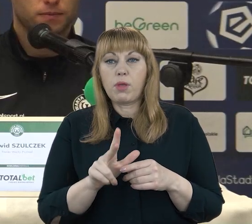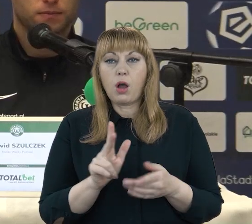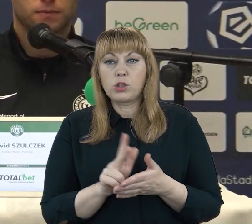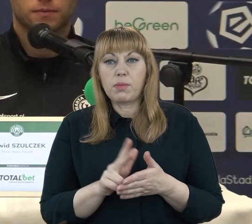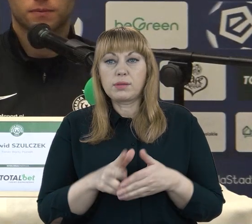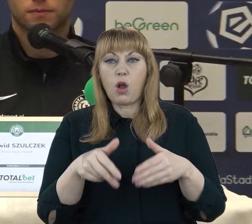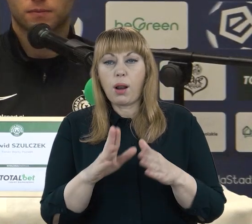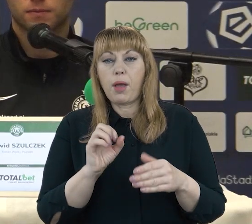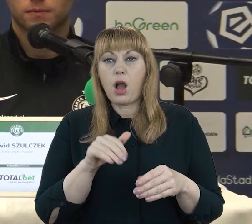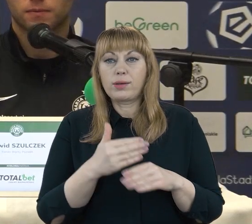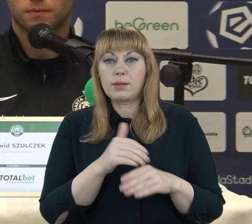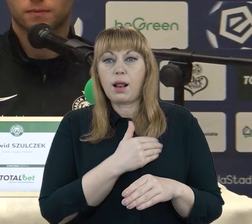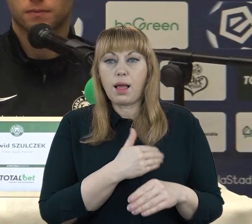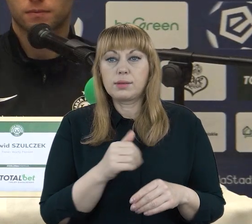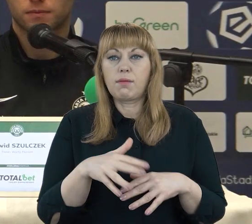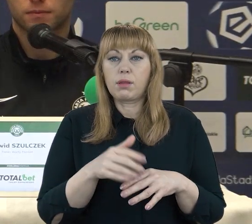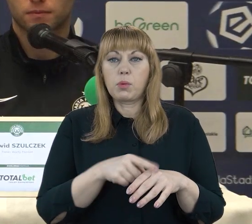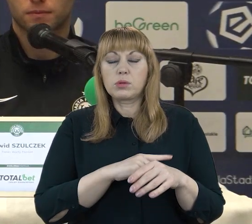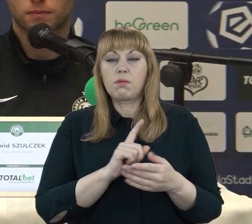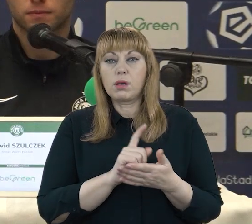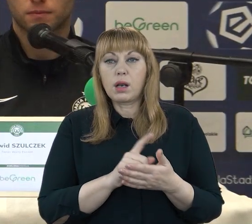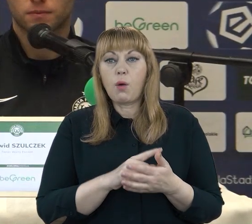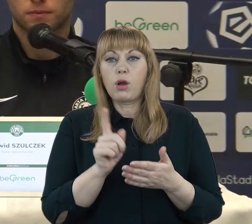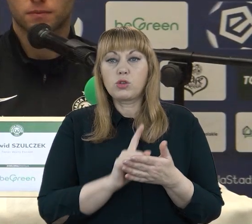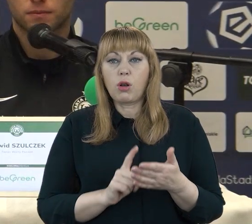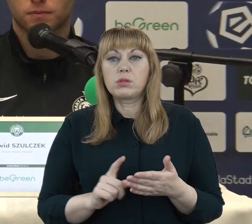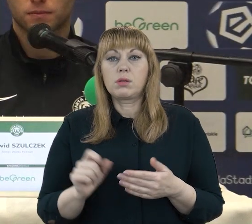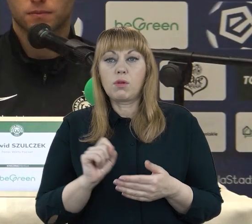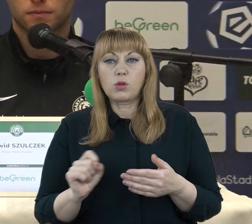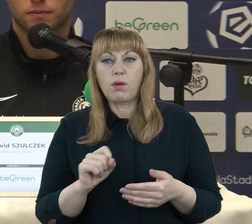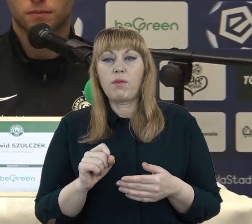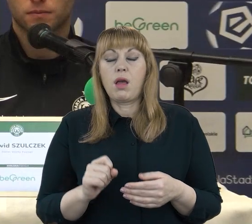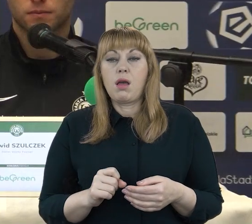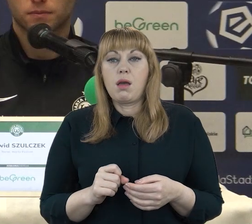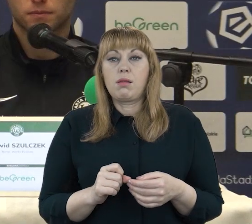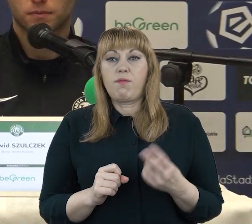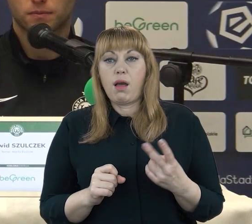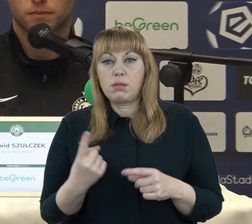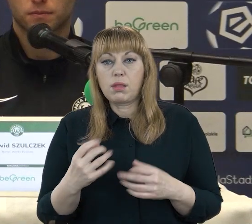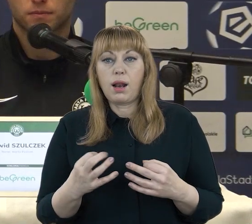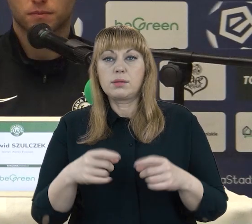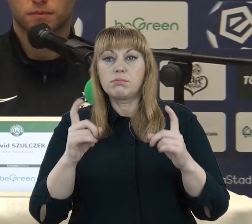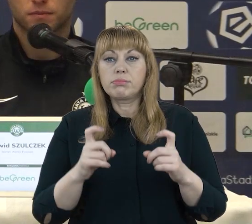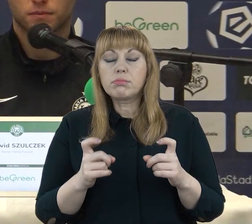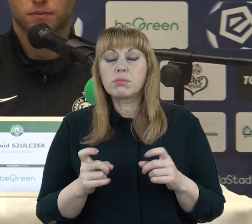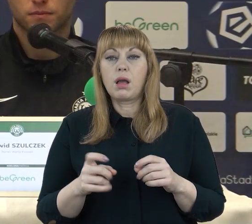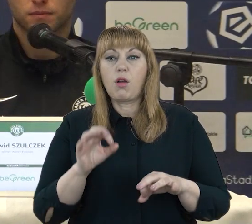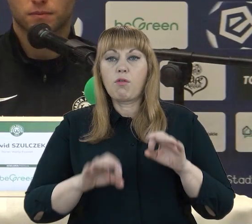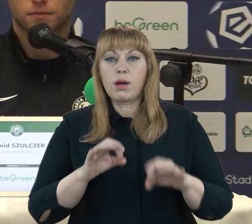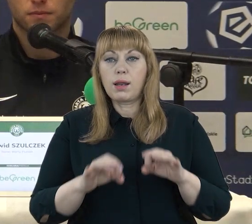Ekstraklasy. Warta Poznań wygrała ze Śląskiem Wrocław 2-1. Rozpoczynamy drugą część konferencji prasowej, której gościem jest trener gospodarzy,